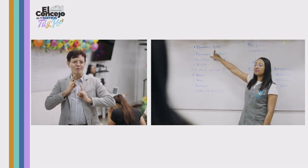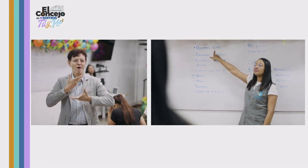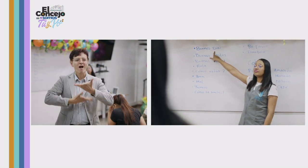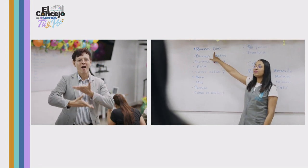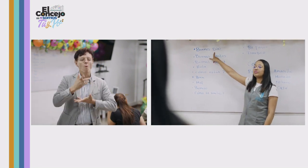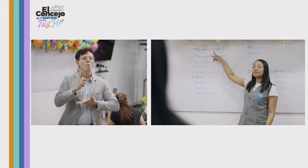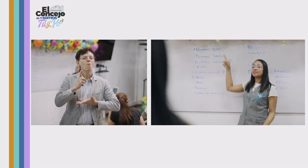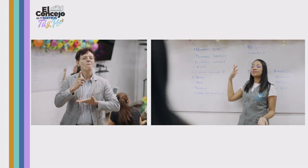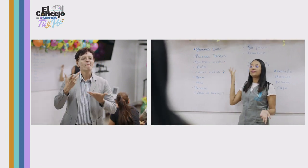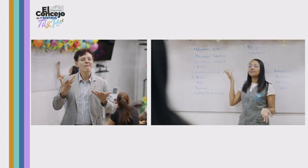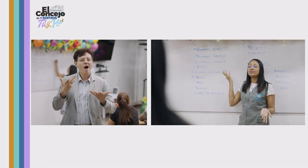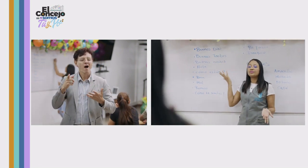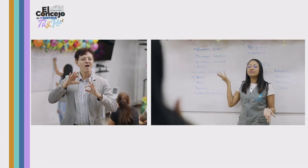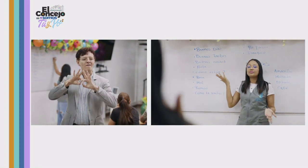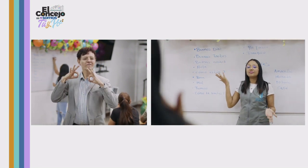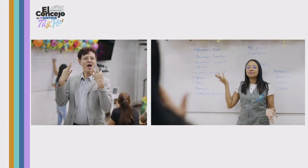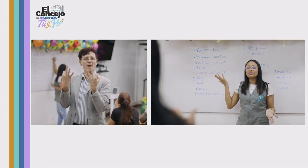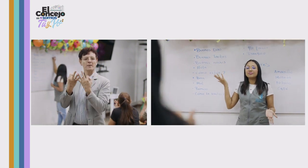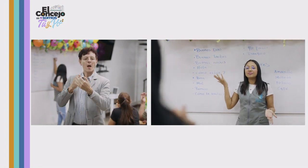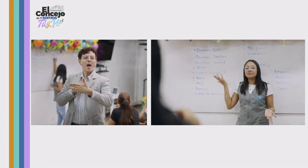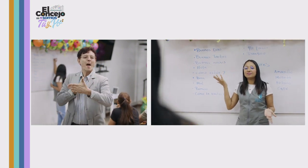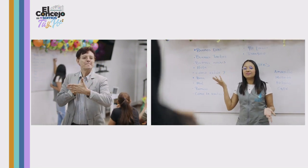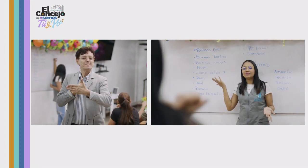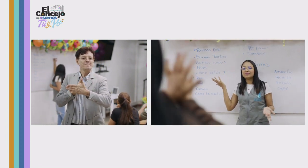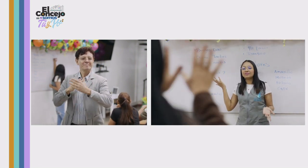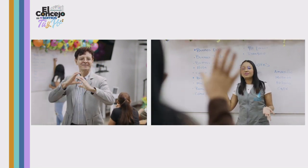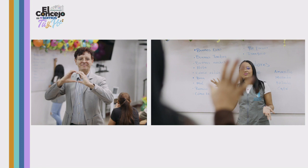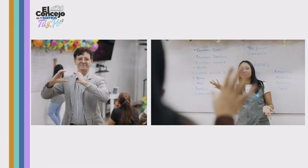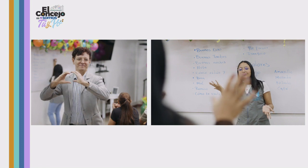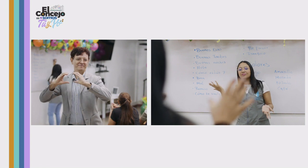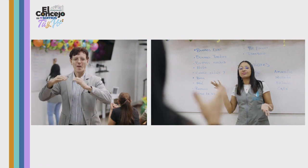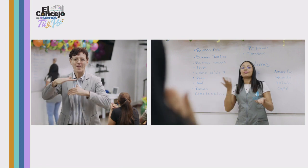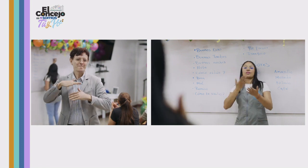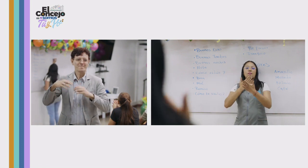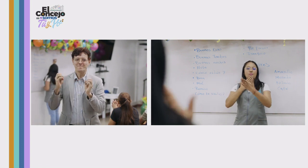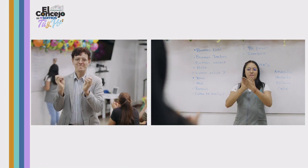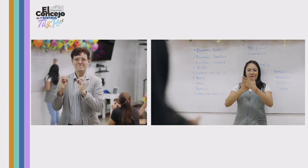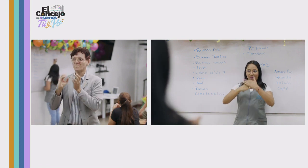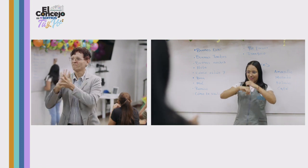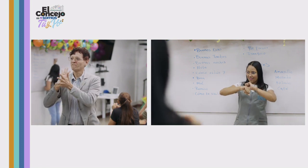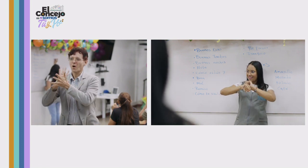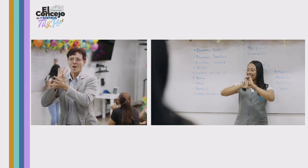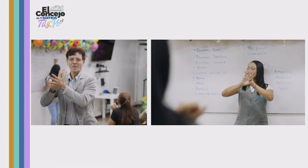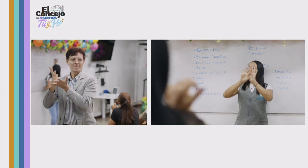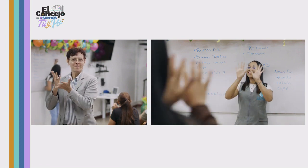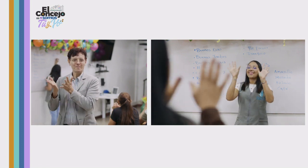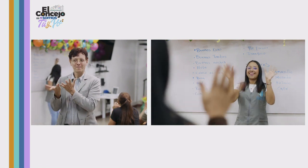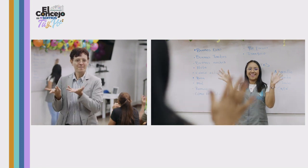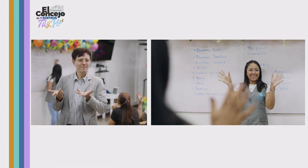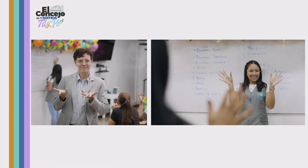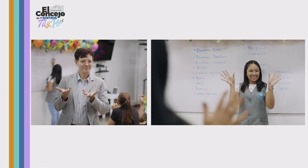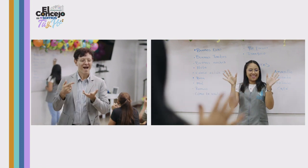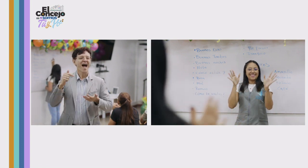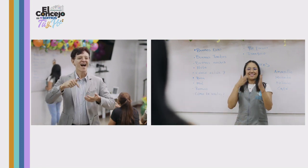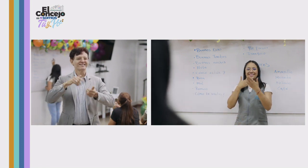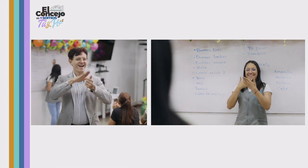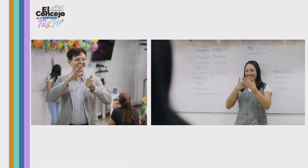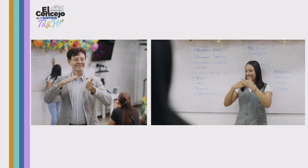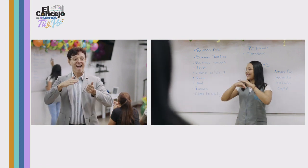relacionándonos con los mismos porque nos convertimos la comunidad sorda en una familia. idea es aminorar las barreras comunicativas